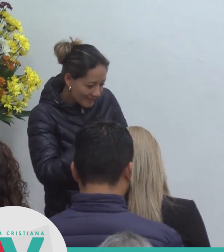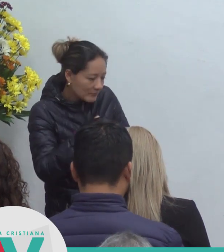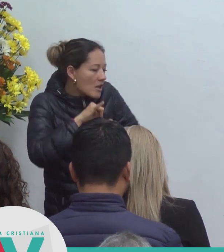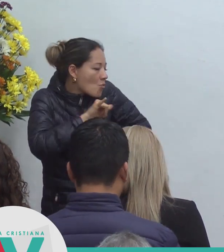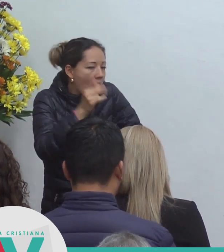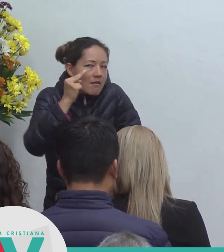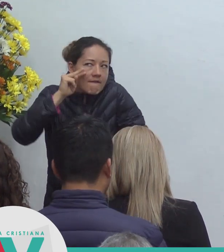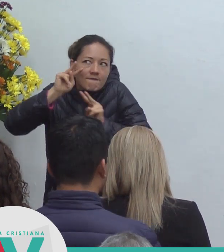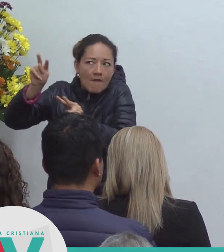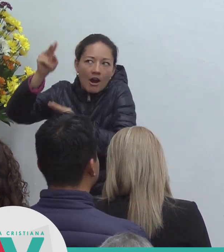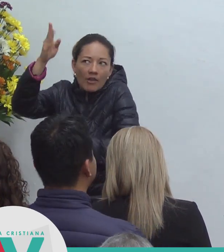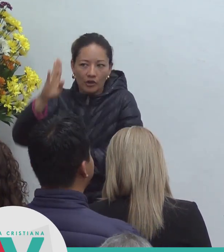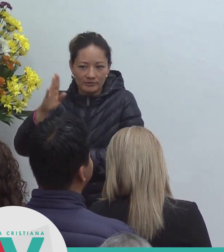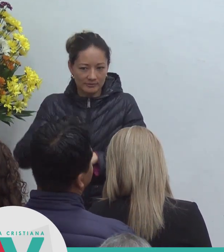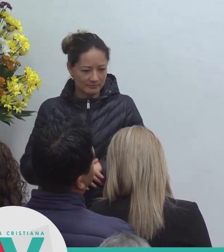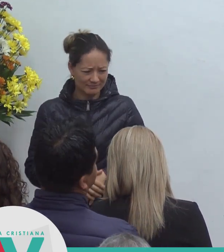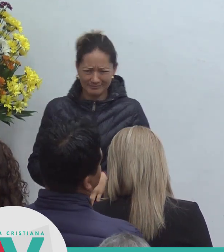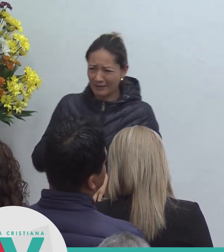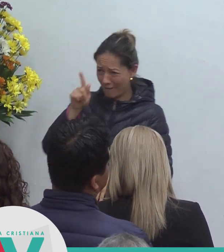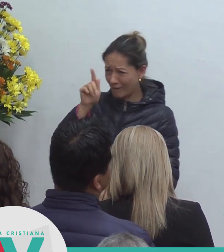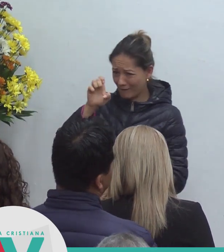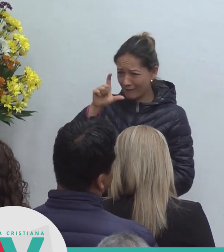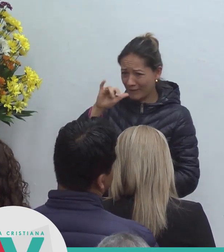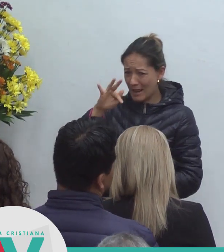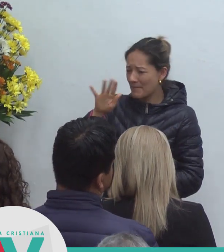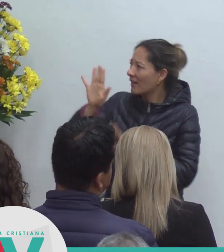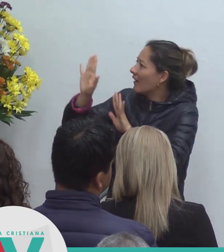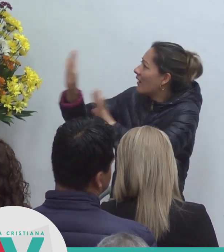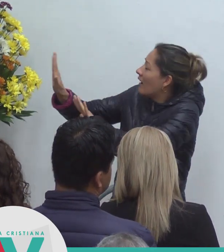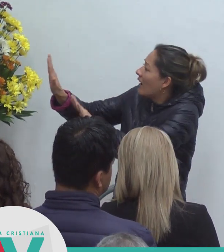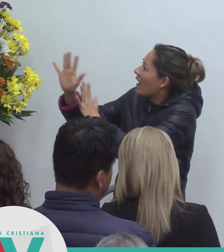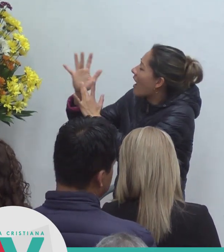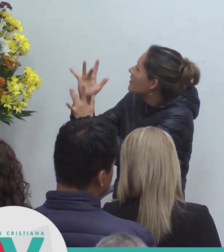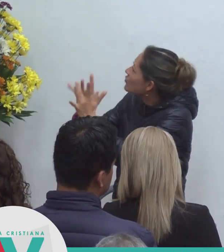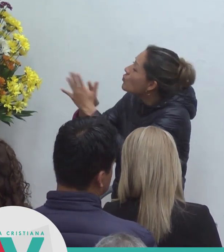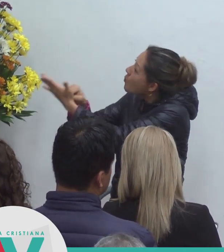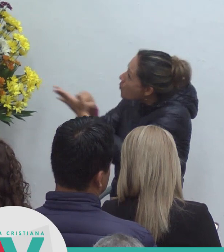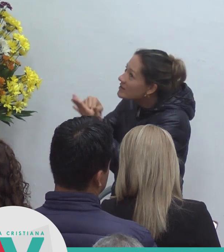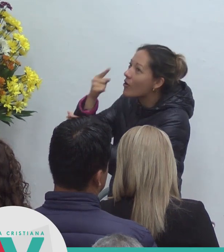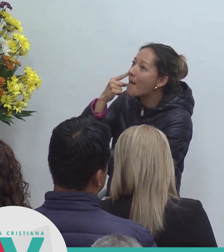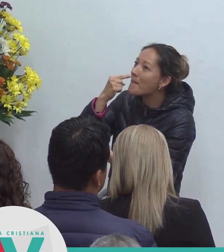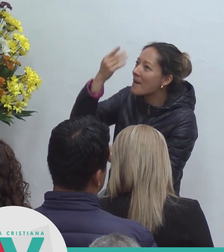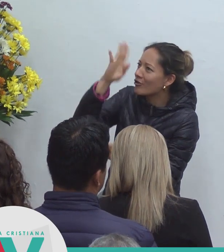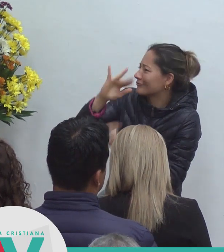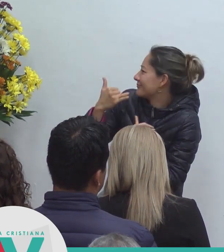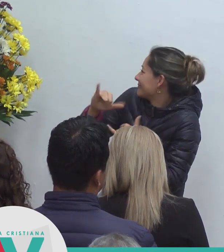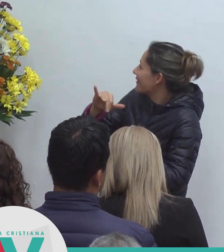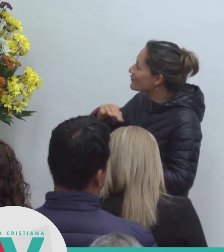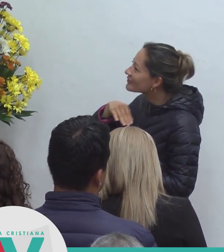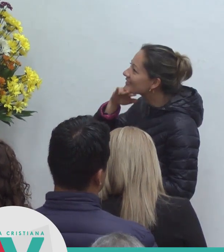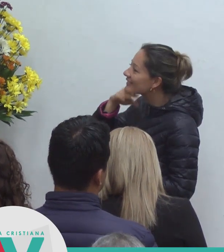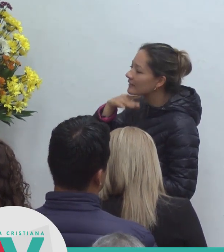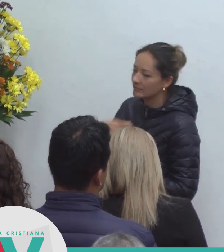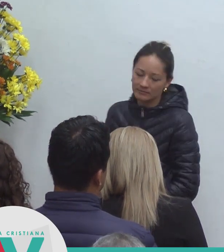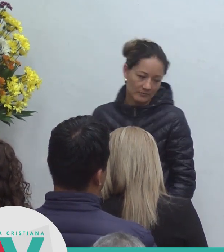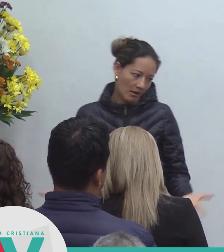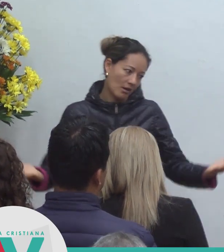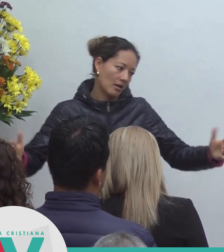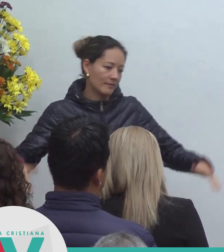felipe le dijo señor muéstranos al padre y nos basta jesús le dijo tanto tiempo hace que estoy